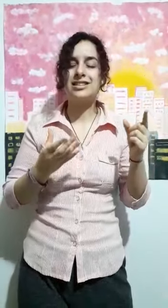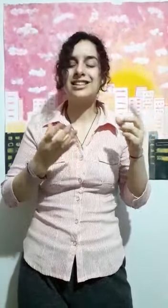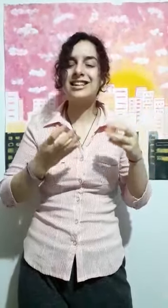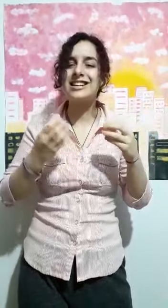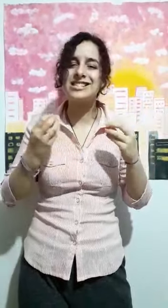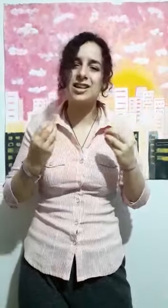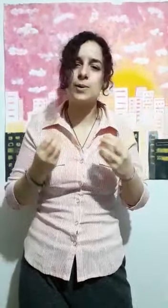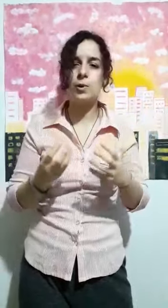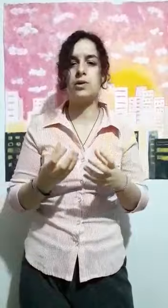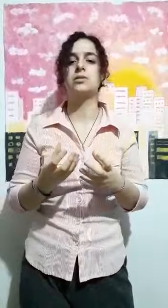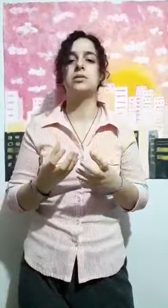tiene que estar en juego?